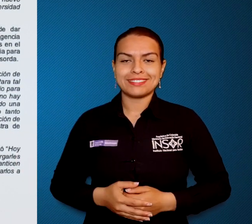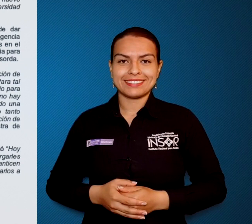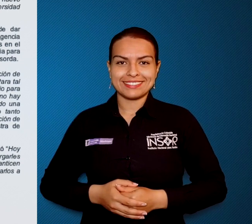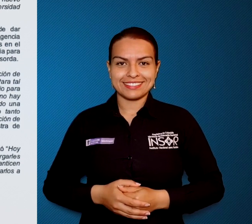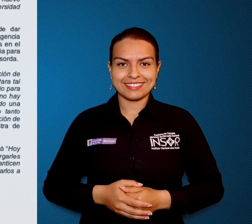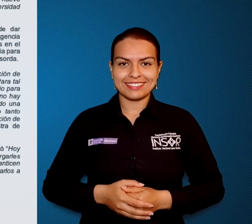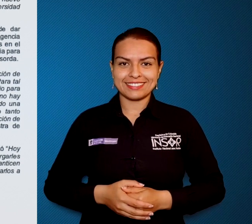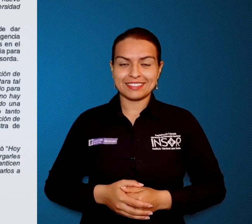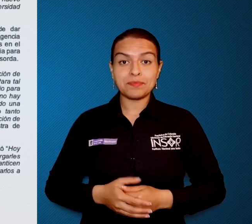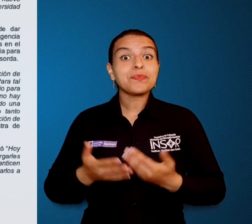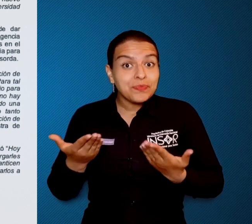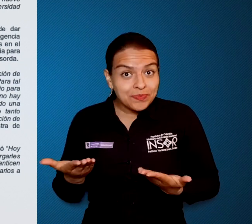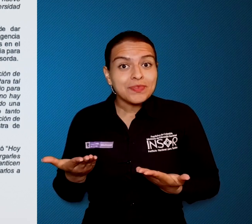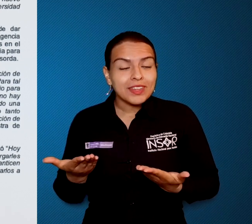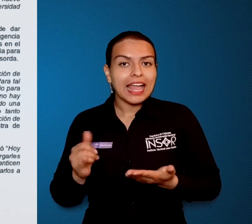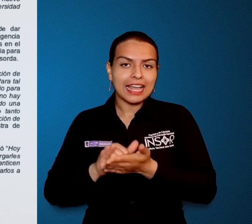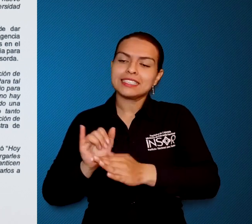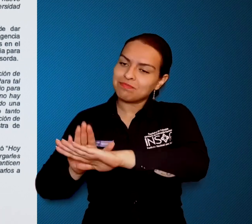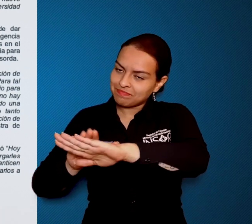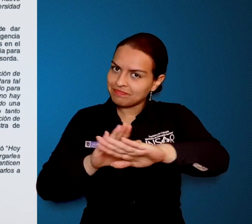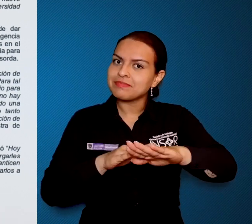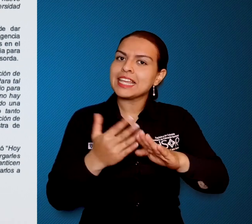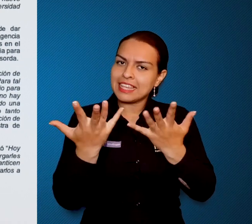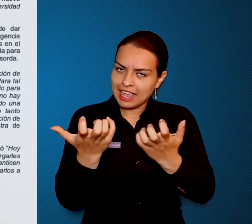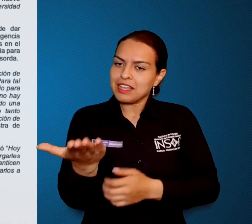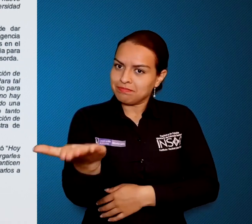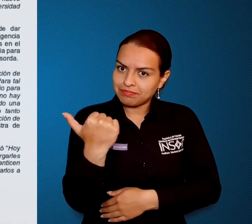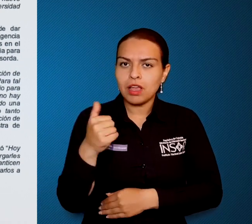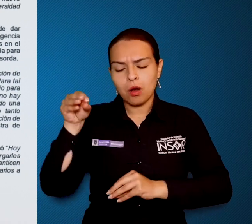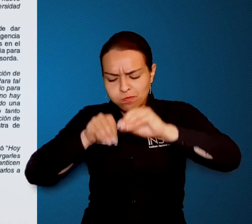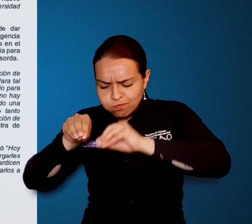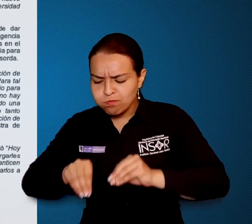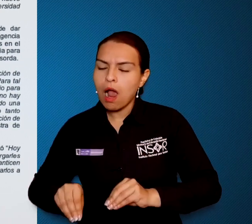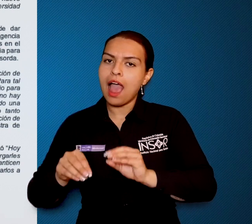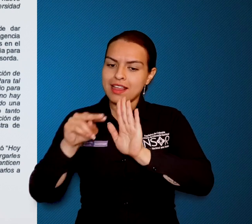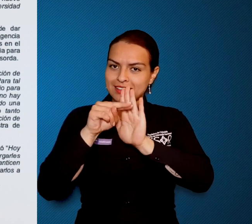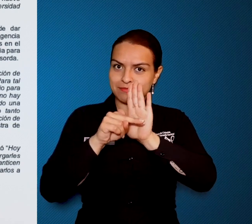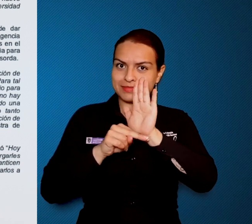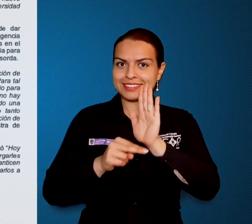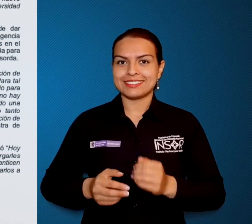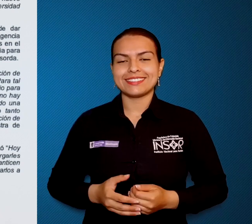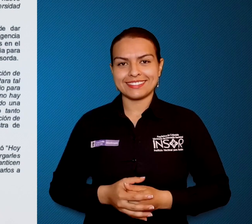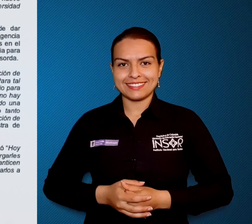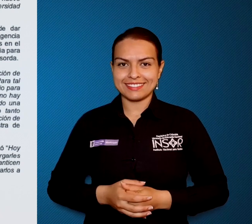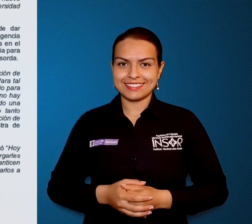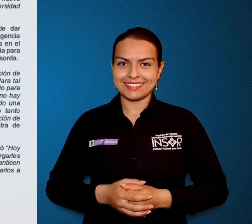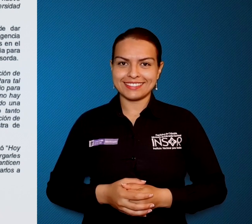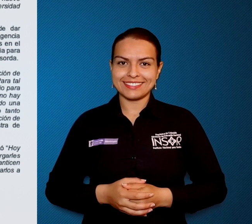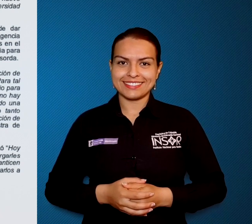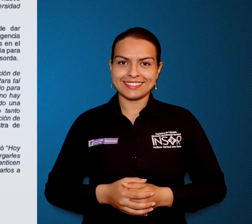seguridad para todos los actores viales. De esta manera, queremos invitarlos a construir articuladamente esta